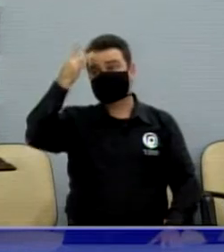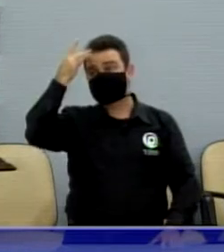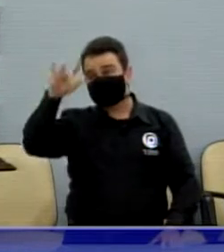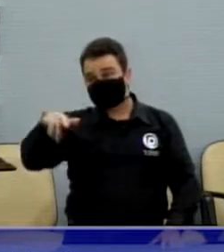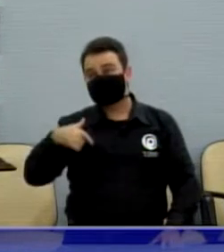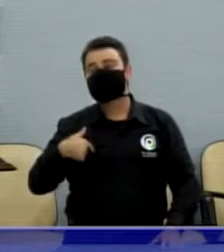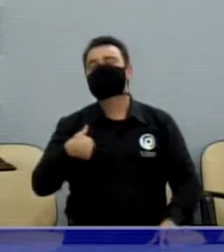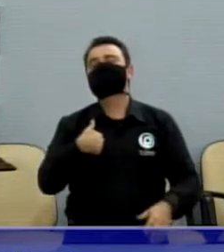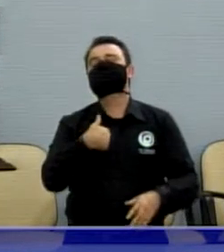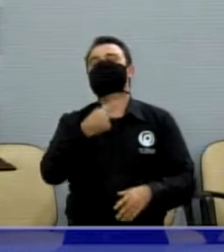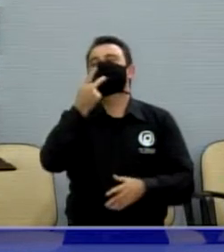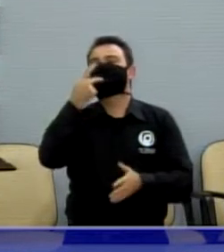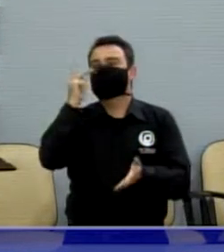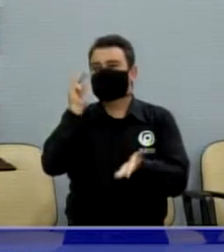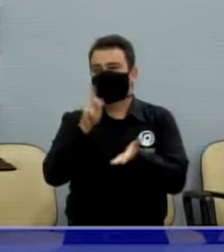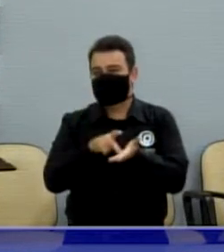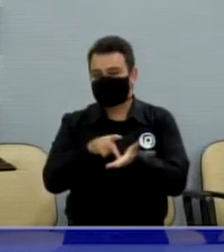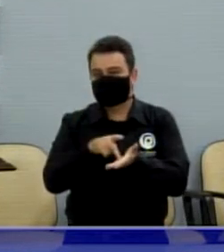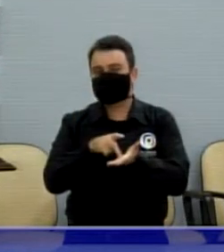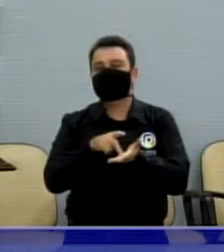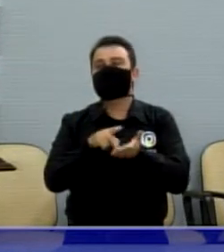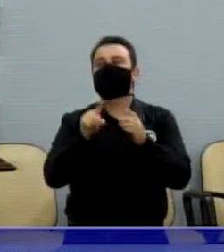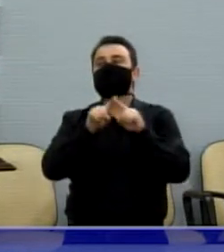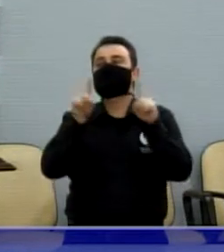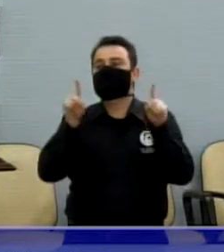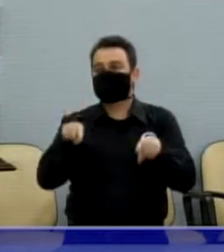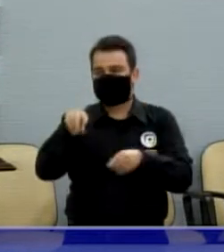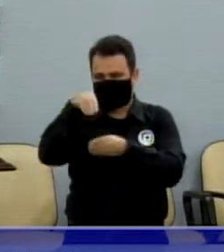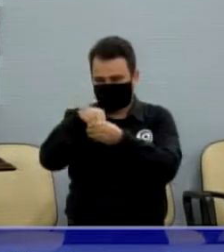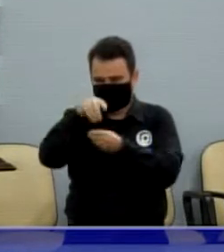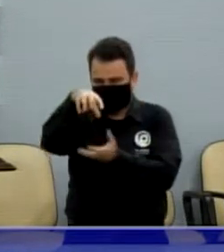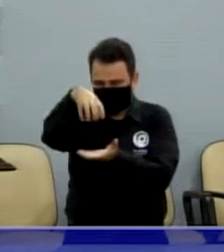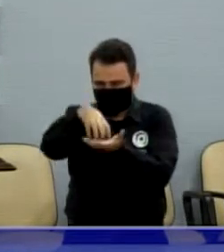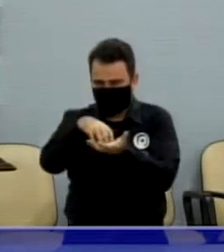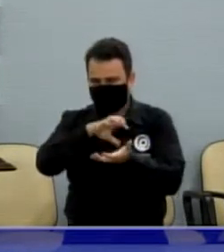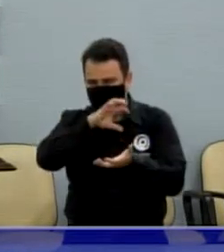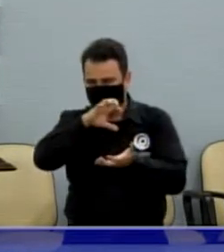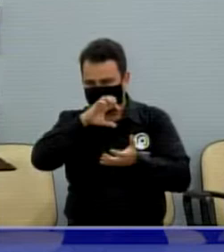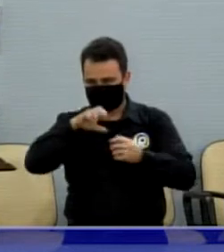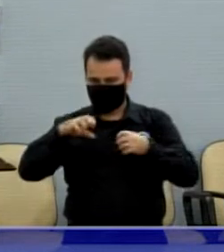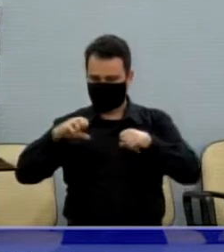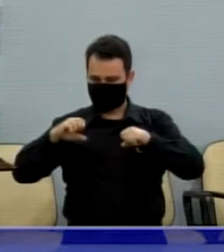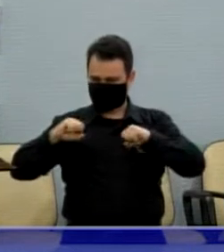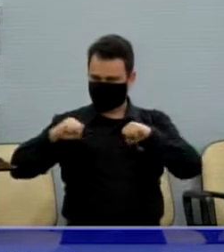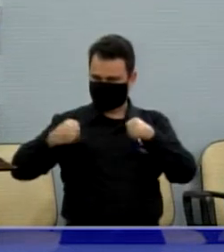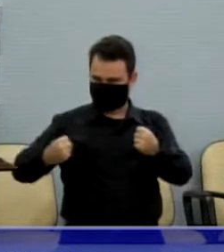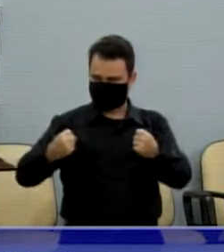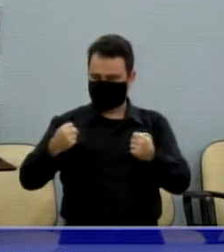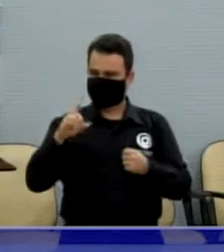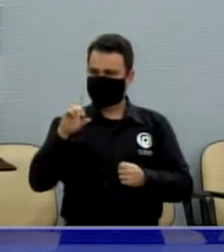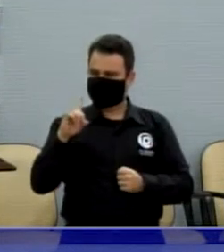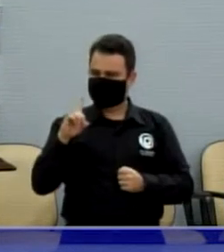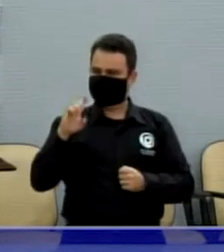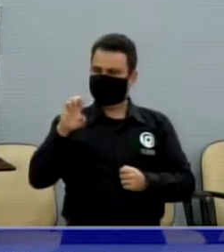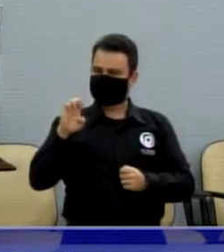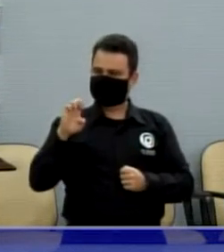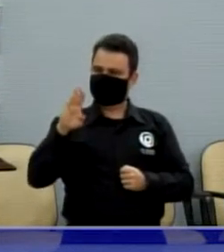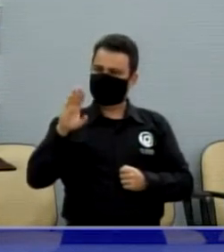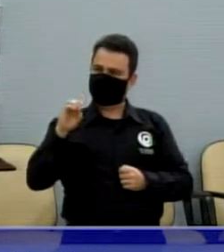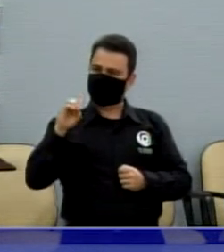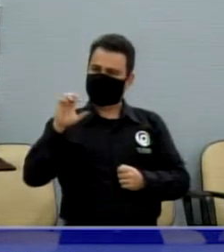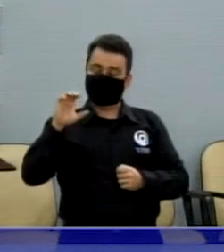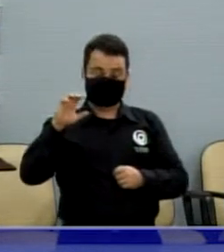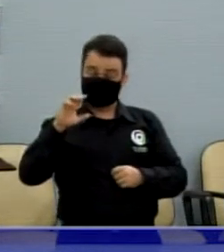com dó dos funcionários do DIBEA, porque fazem mais. Gente, eles fazem mesmo, eles